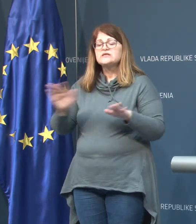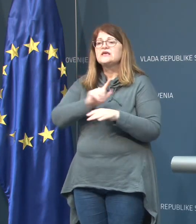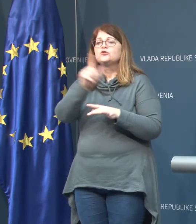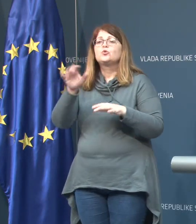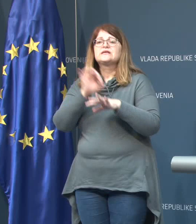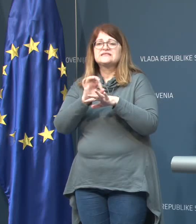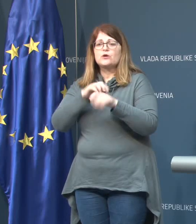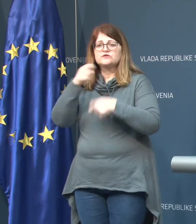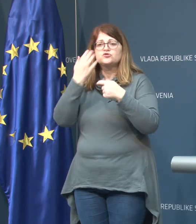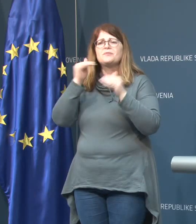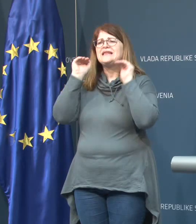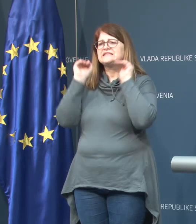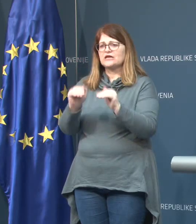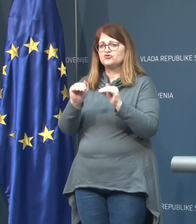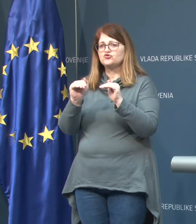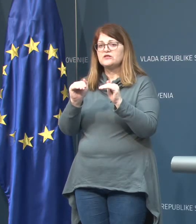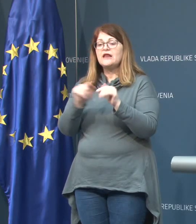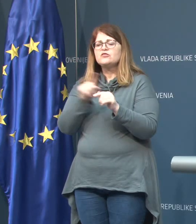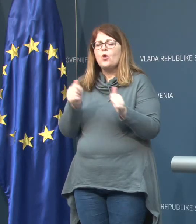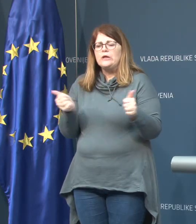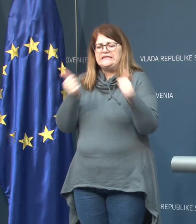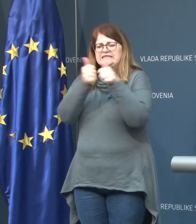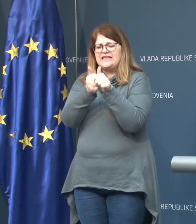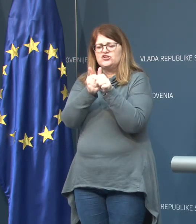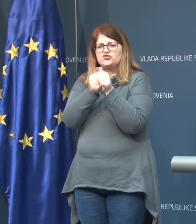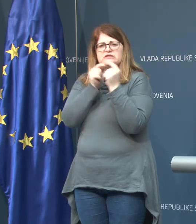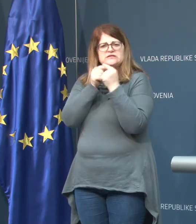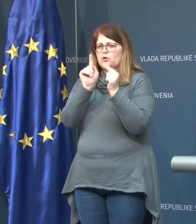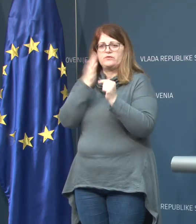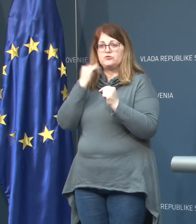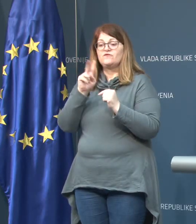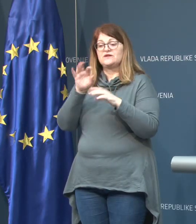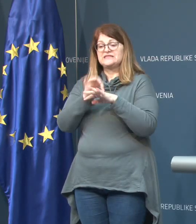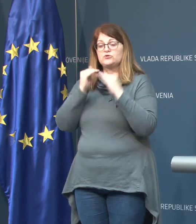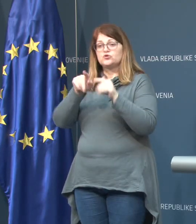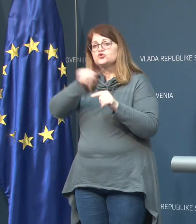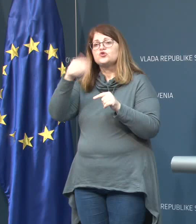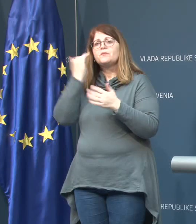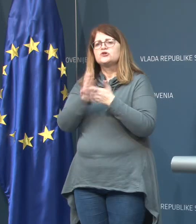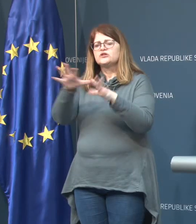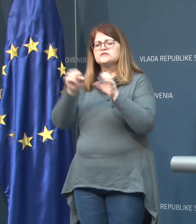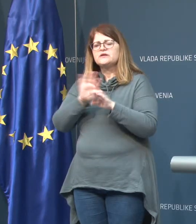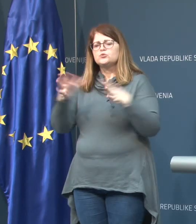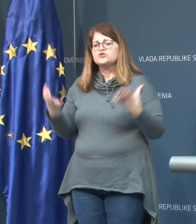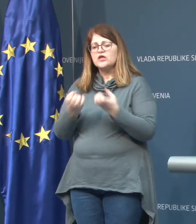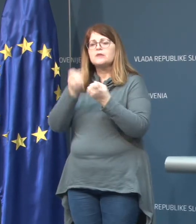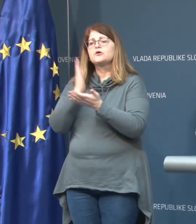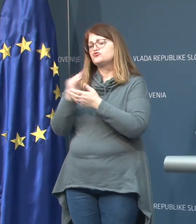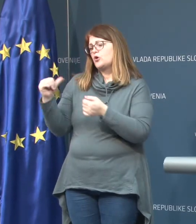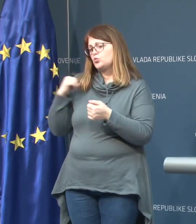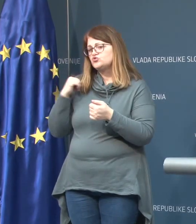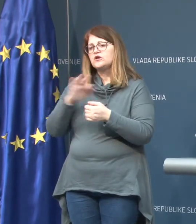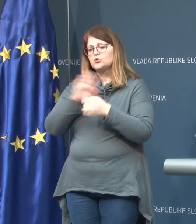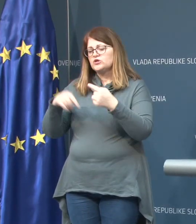zdravstveni delovci so bili zaščiteni, tako da do tesnejših stikov ni prišlo in v zdravstvenem domu so bili sprejeti že vsi ukrepi, ki so bili. Že včeraj so